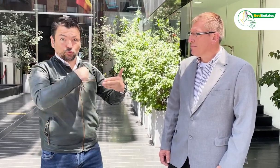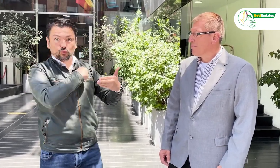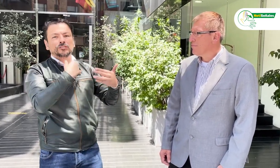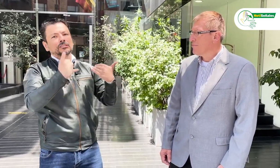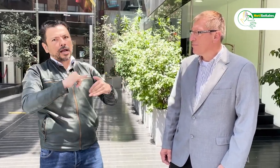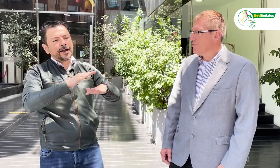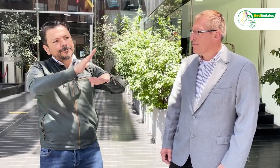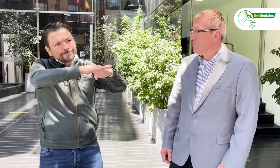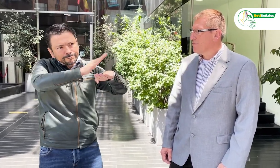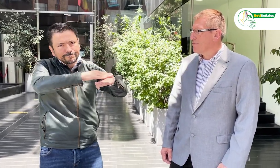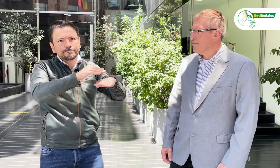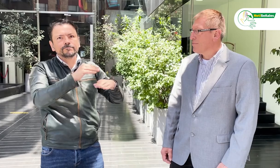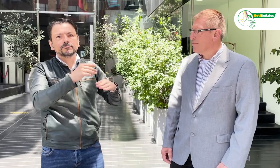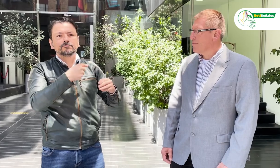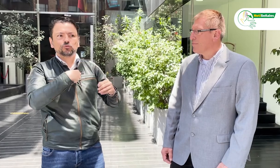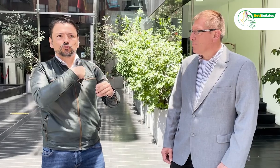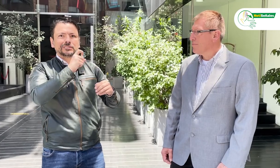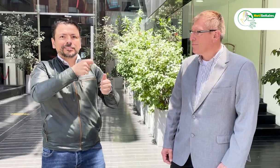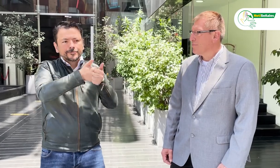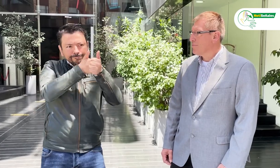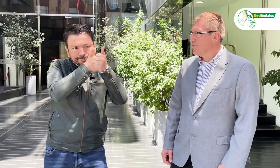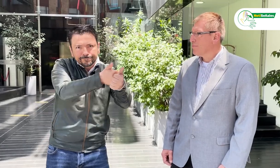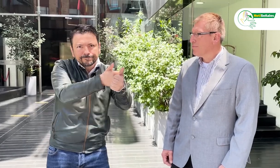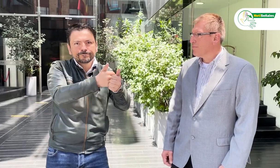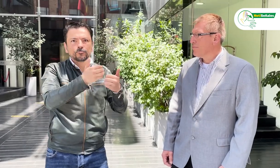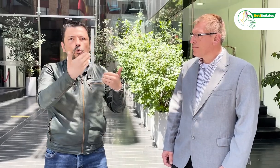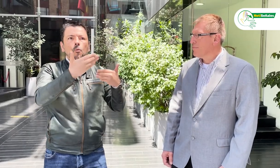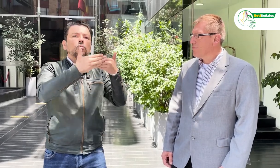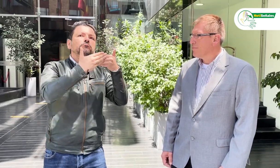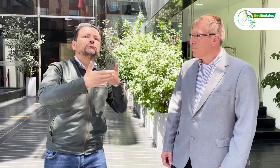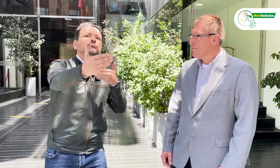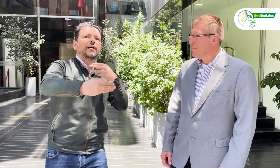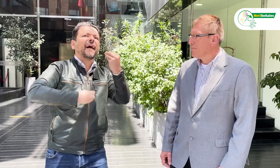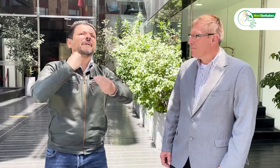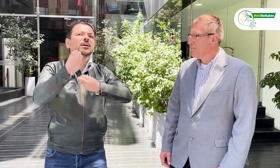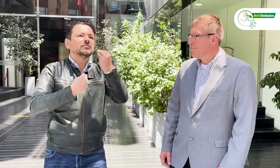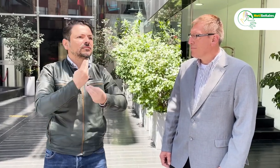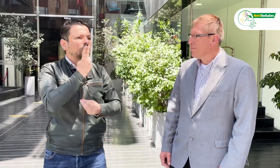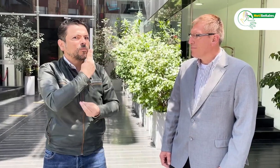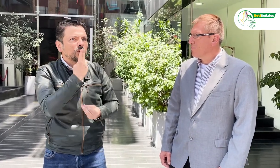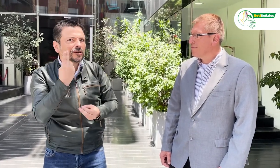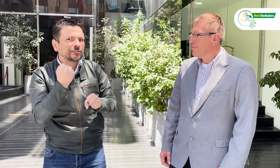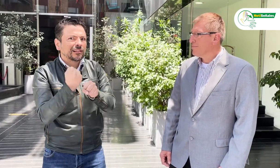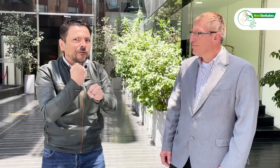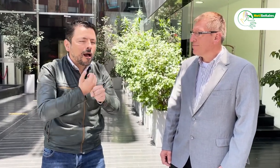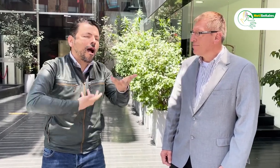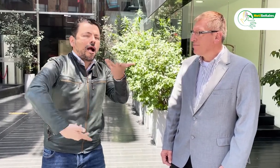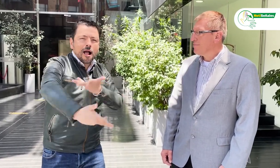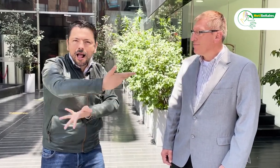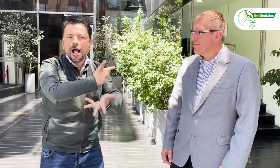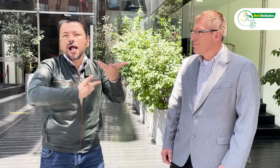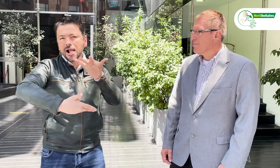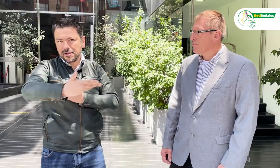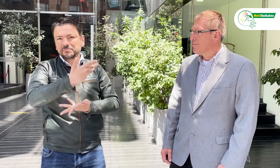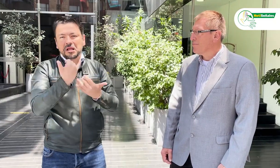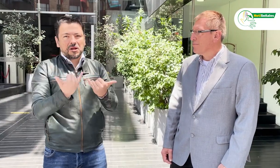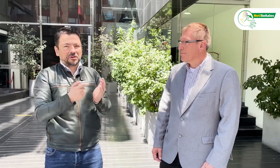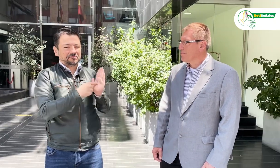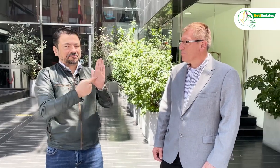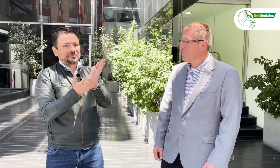Y además, en esta reunión se llegaron a acuerdos y se hablaron de otros temas. Ahora José Leal